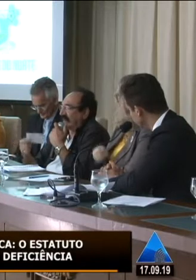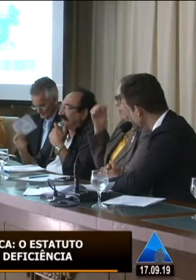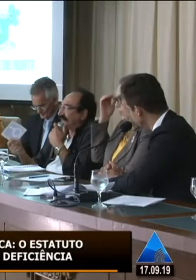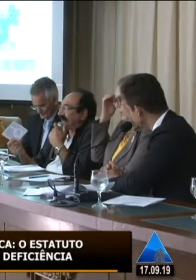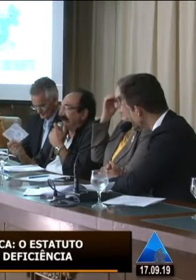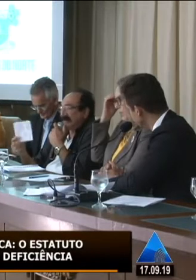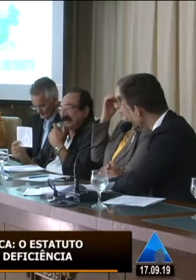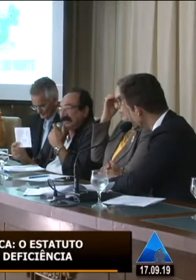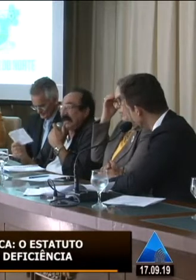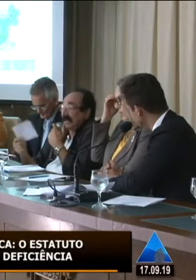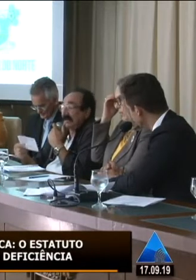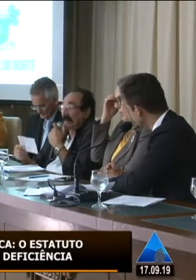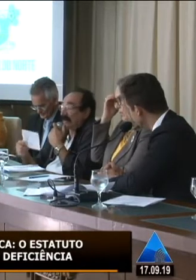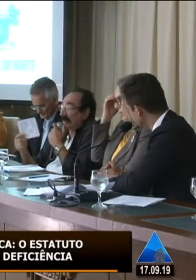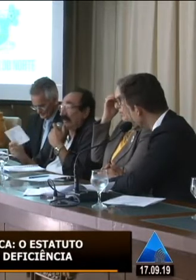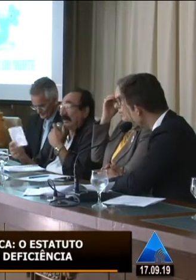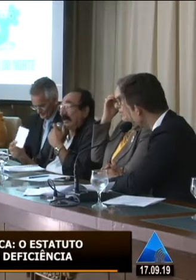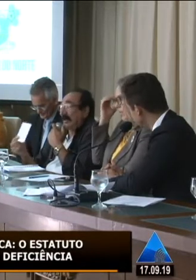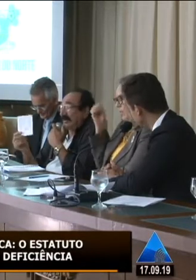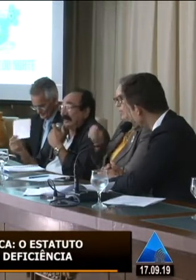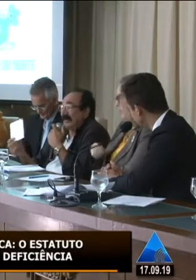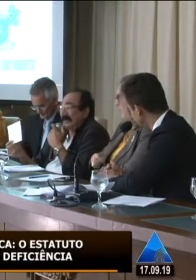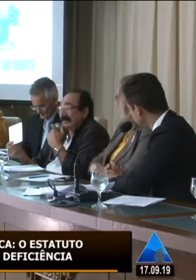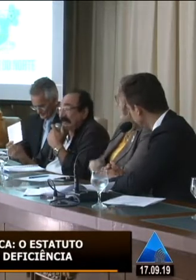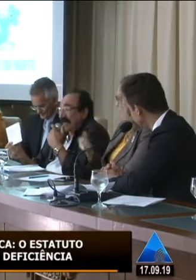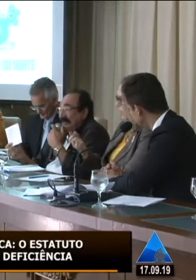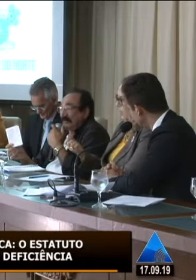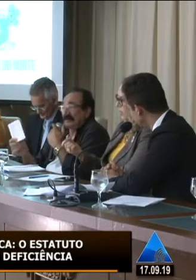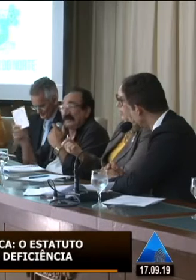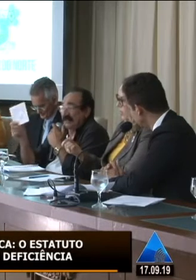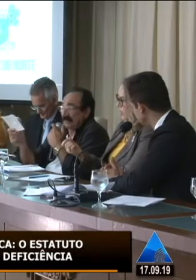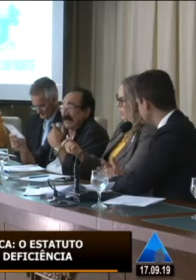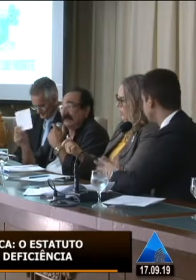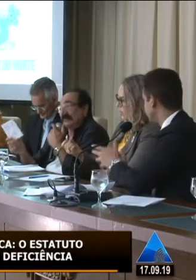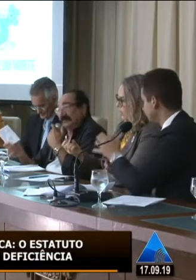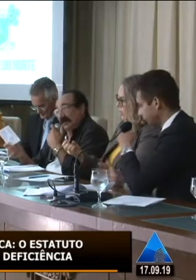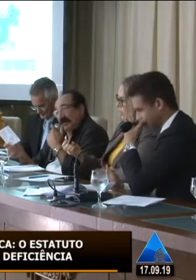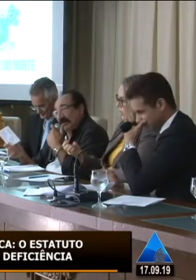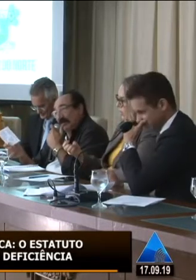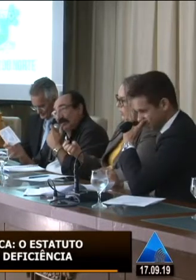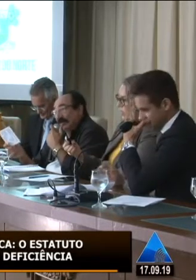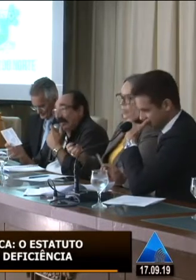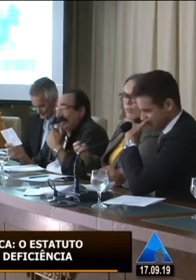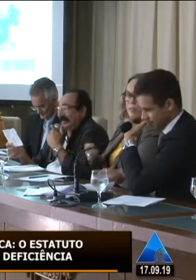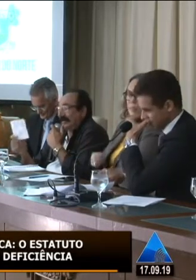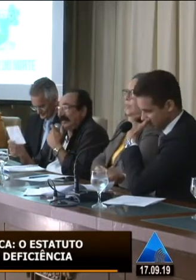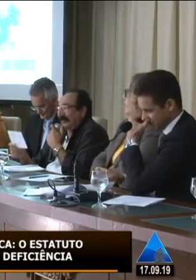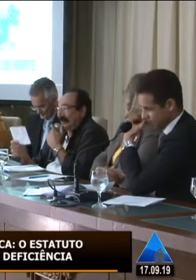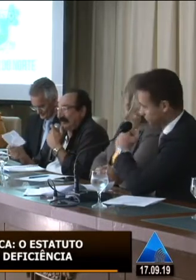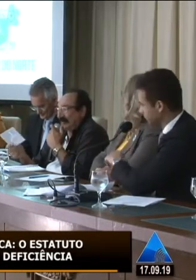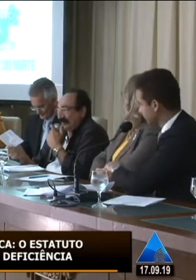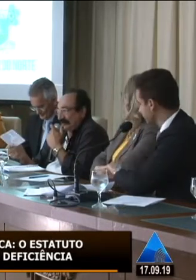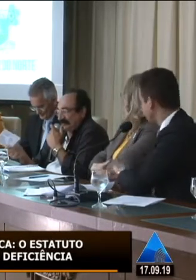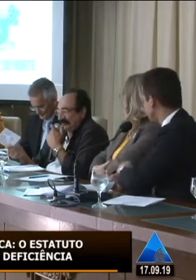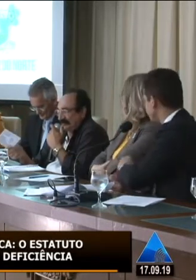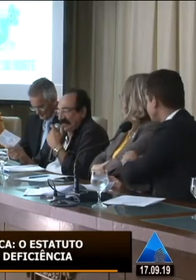estacionar, quem tem automóvel, tiver adesivado, no lado esquerdo é o condutor, do